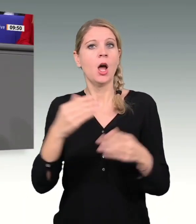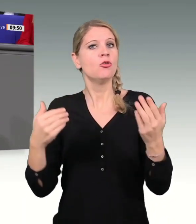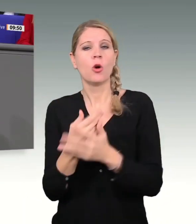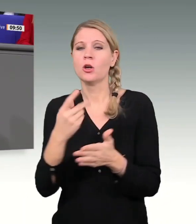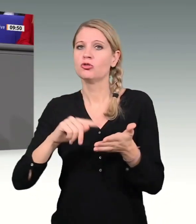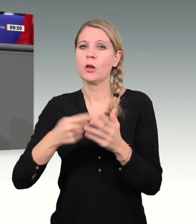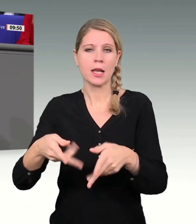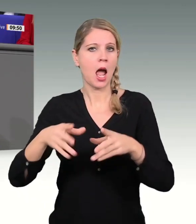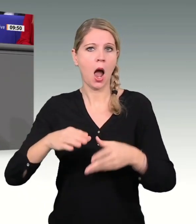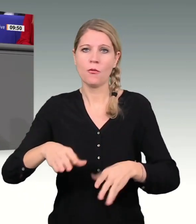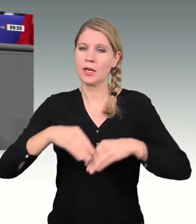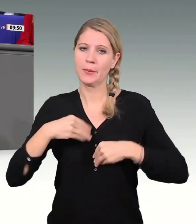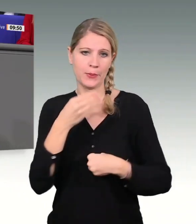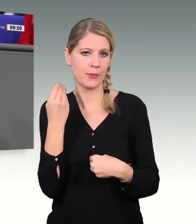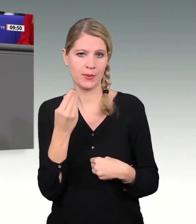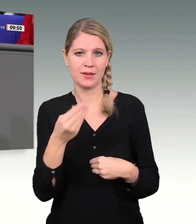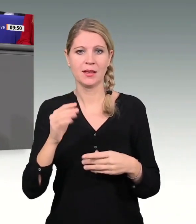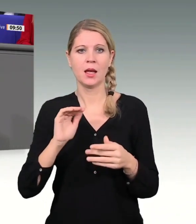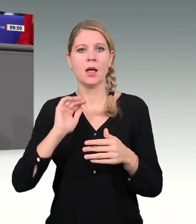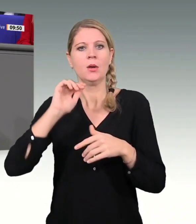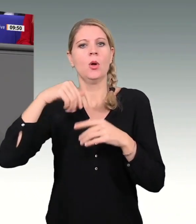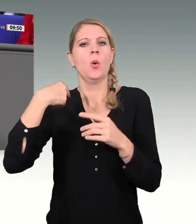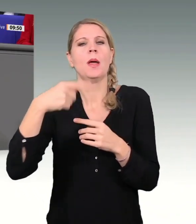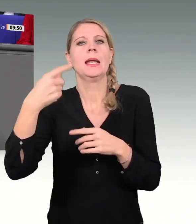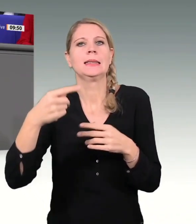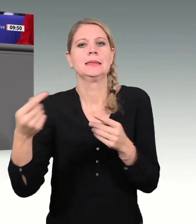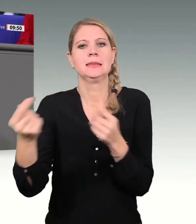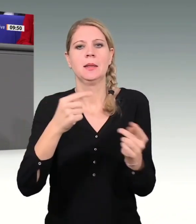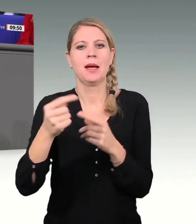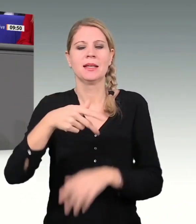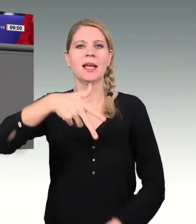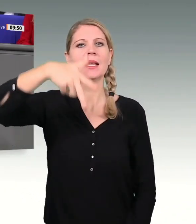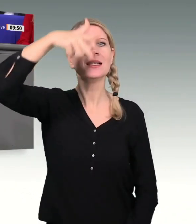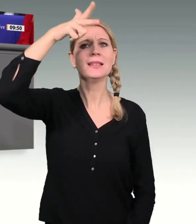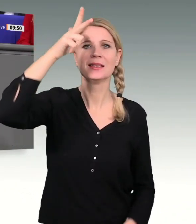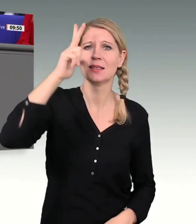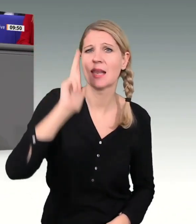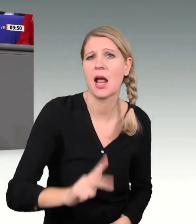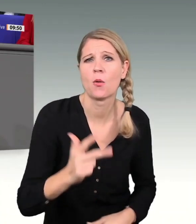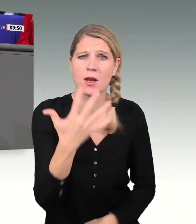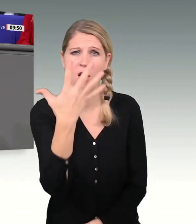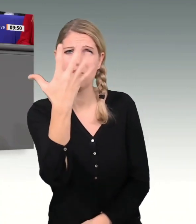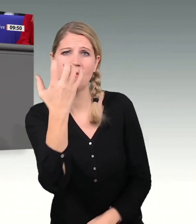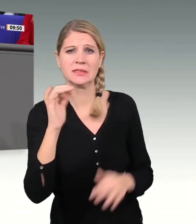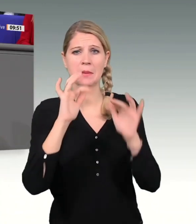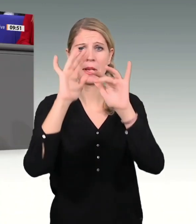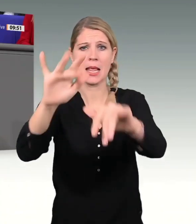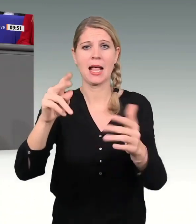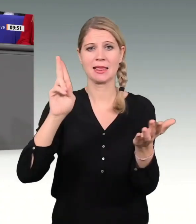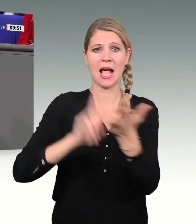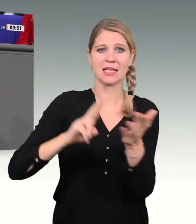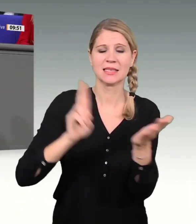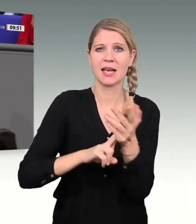Debatte 350 Milliarden an Garantien und Krediten streichen. Das heißt, diese